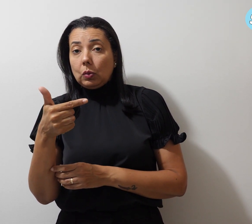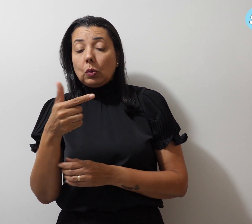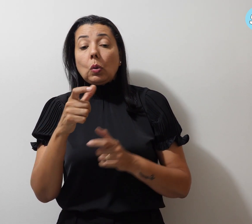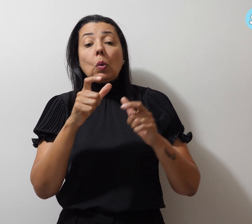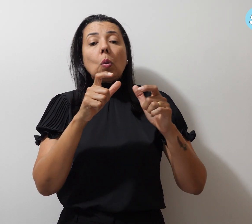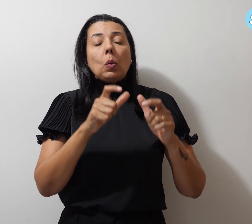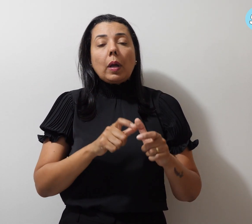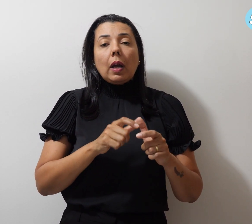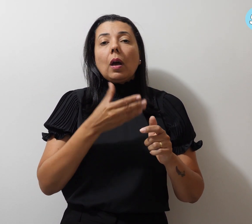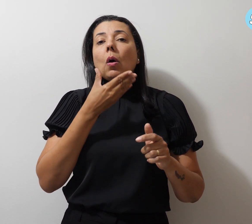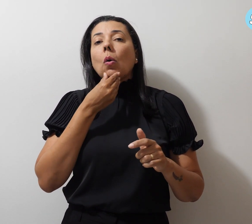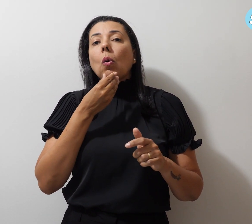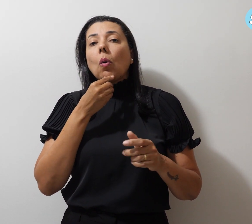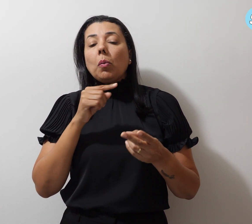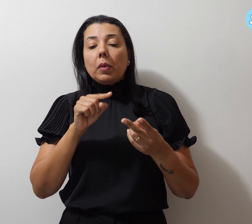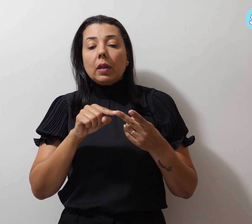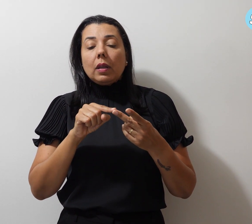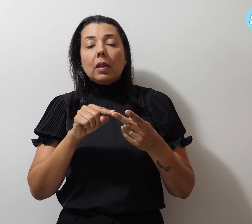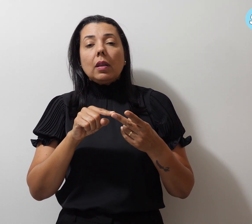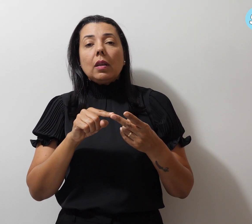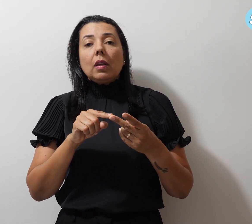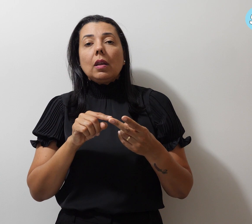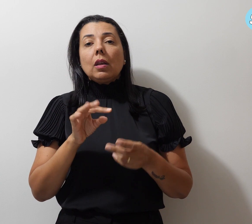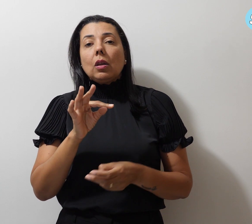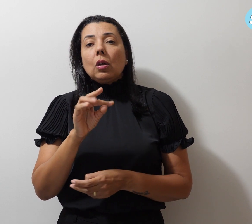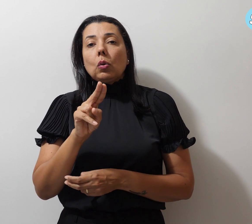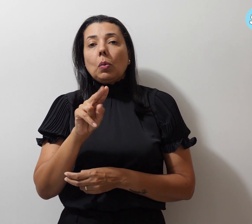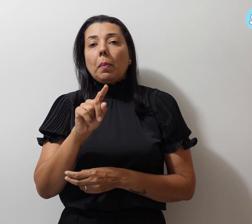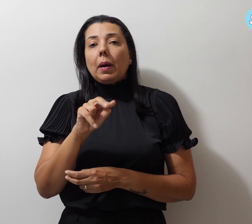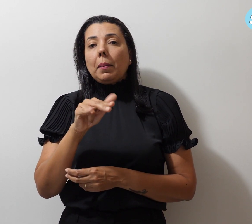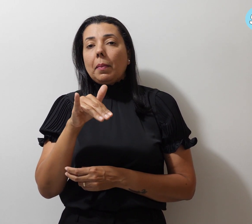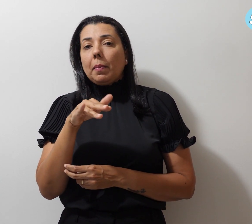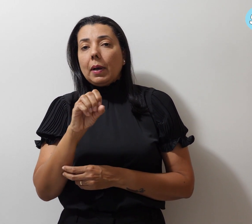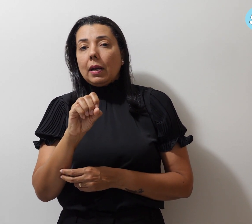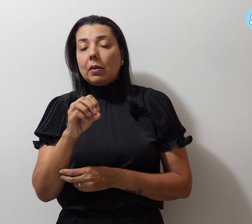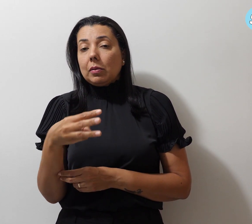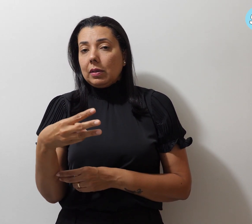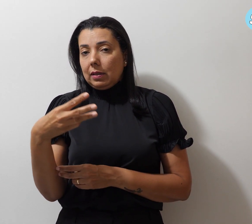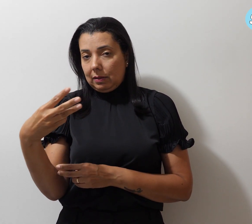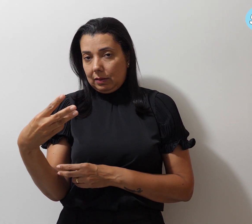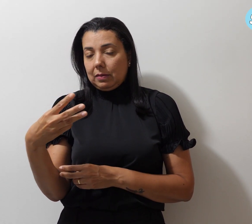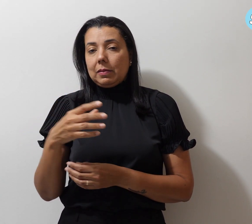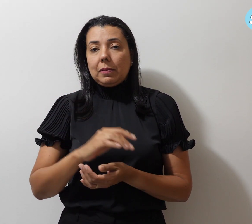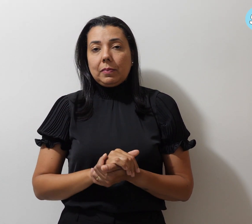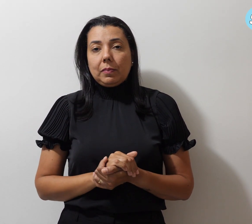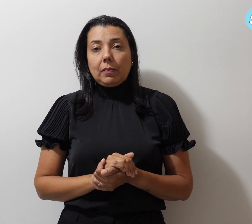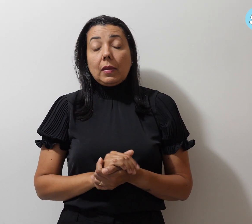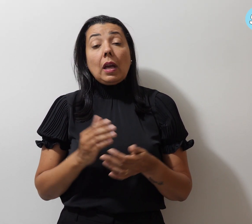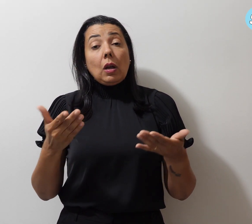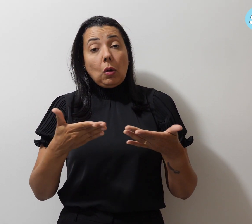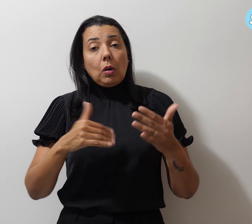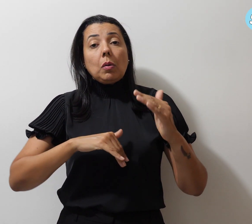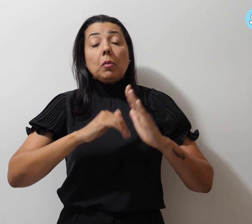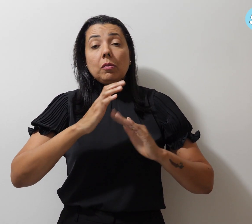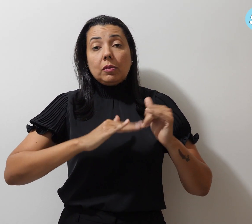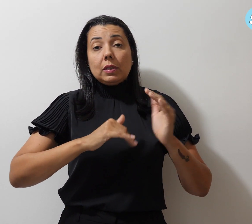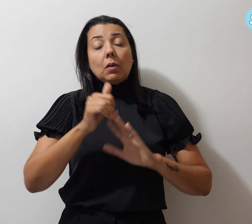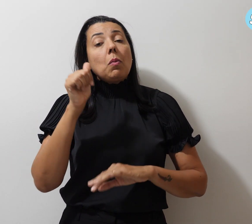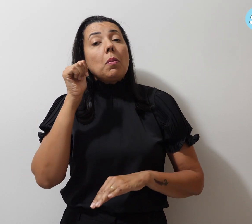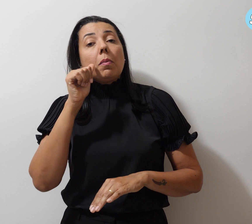masculina e o Tupamaros ficou em terceiro. Na categoria feminina, as